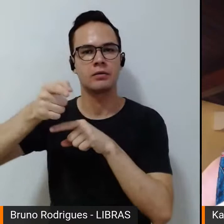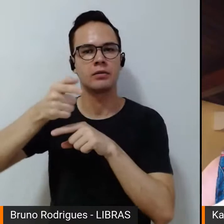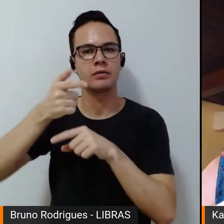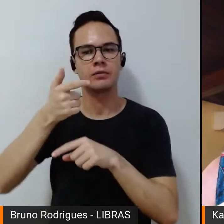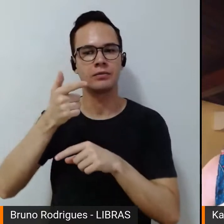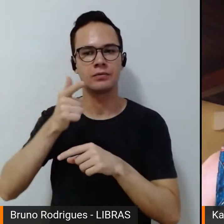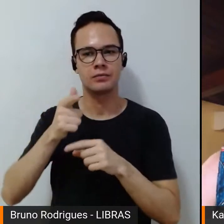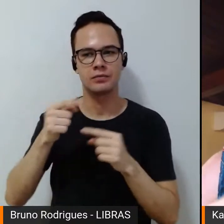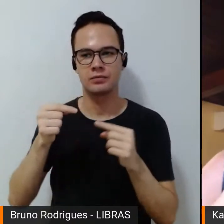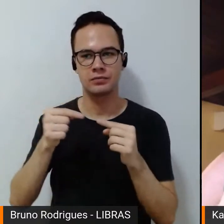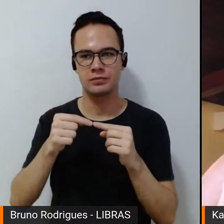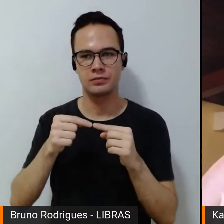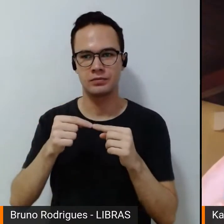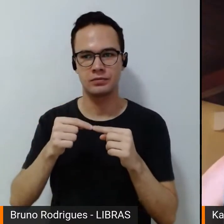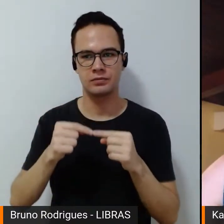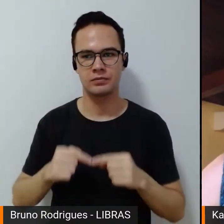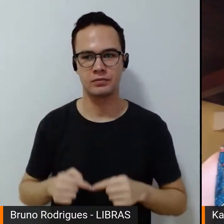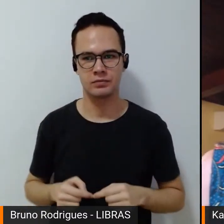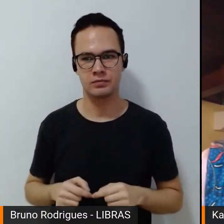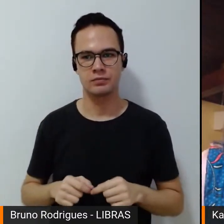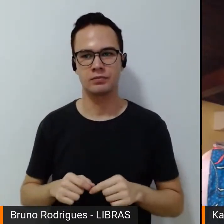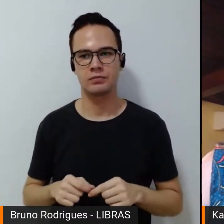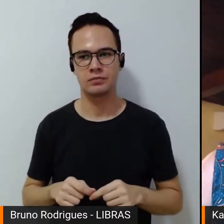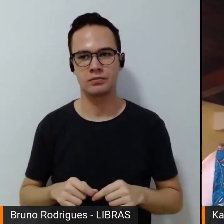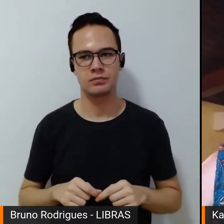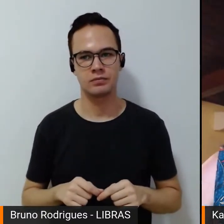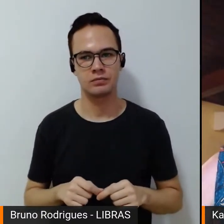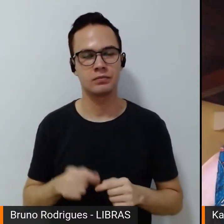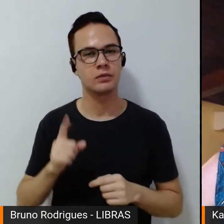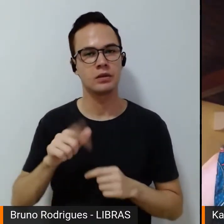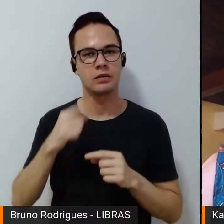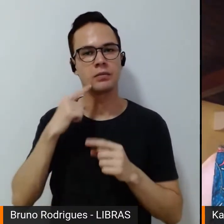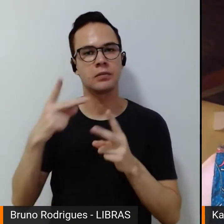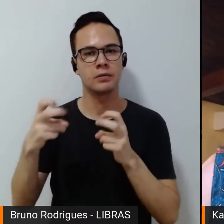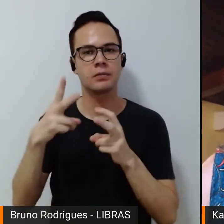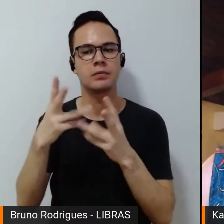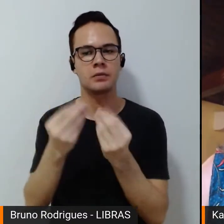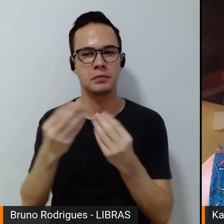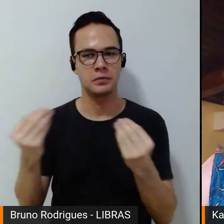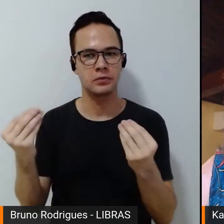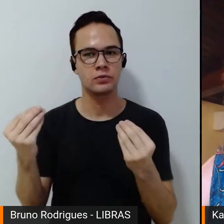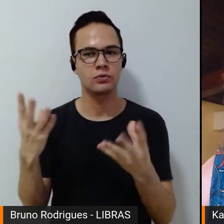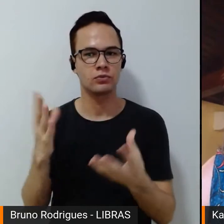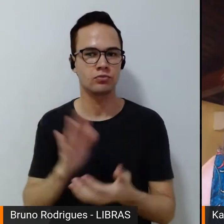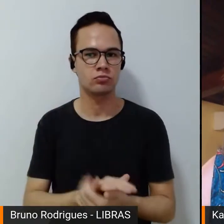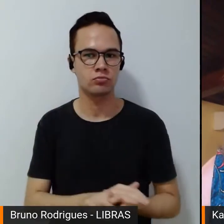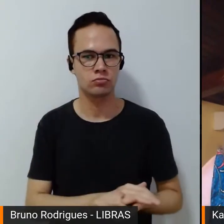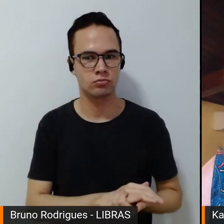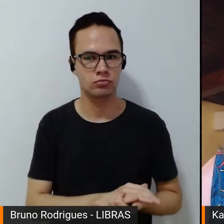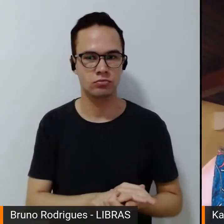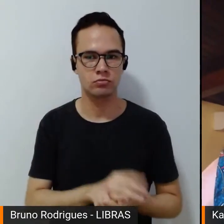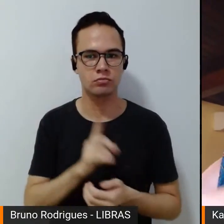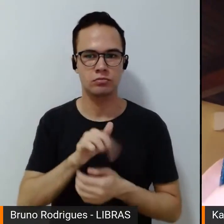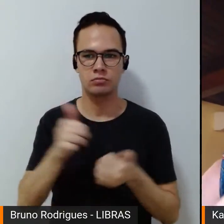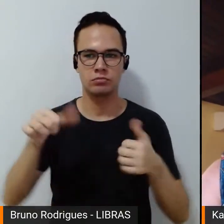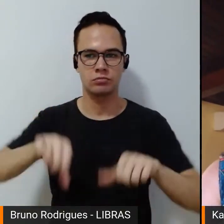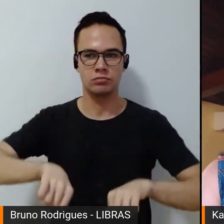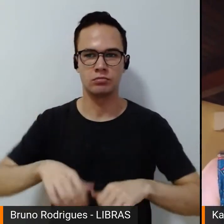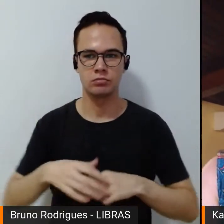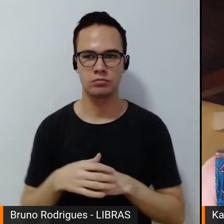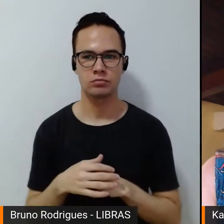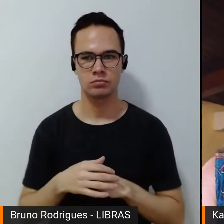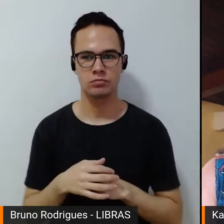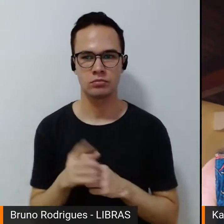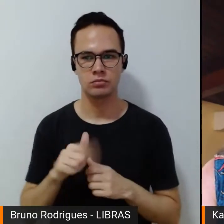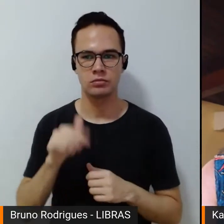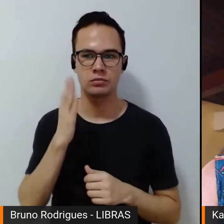que, na perspectiva de muitos, é um fracasso. E a gente sabe